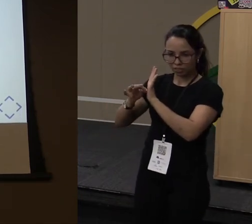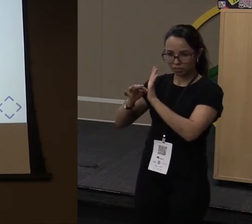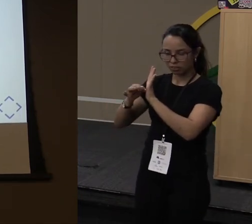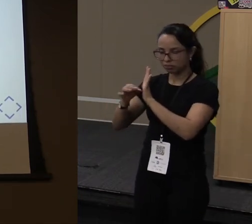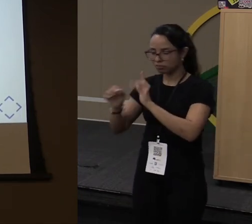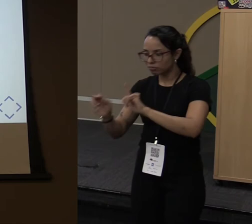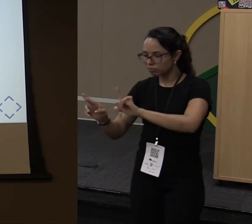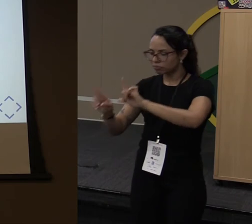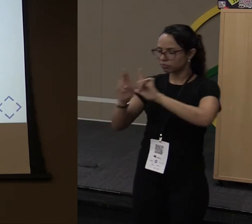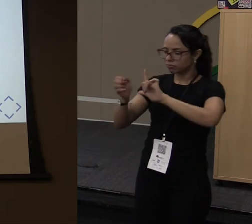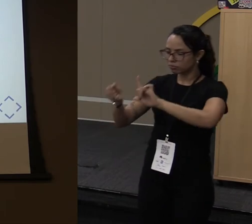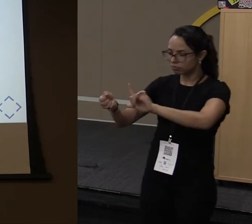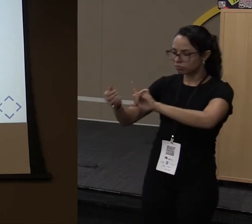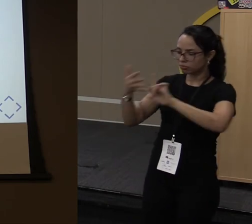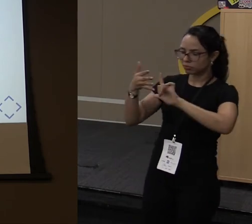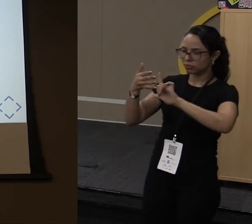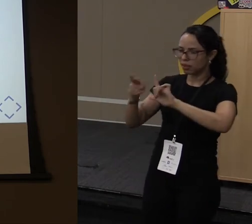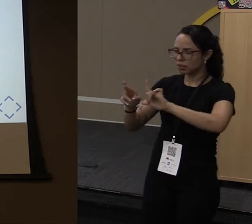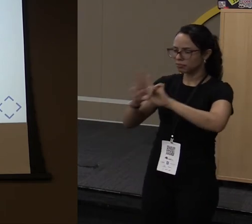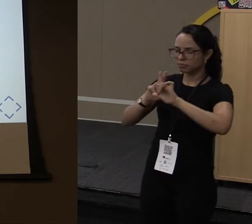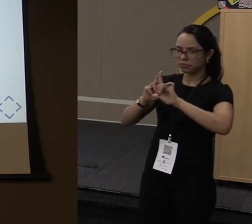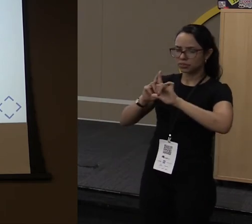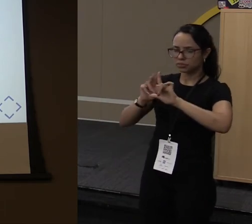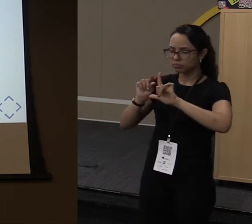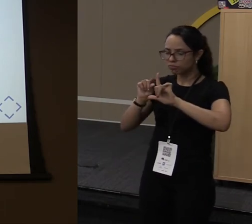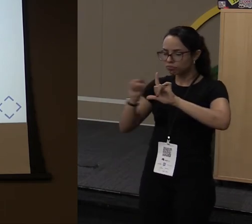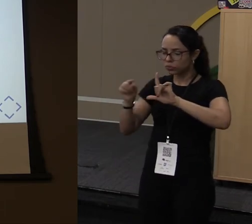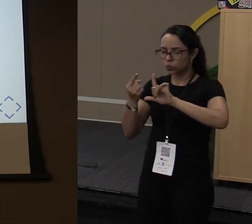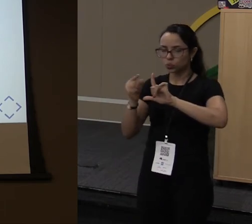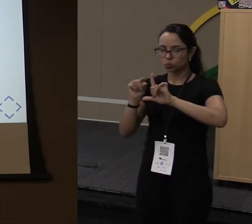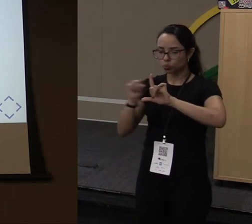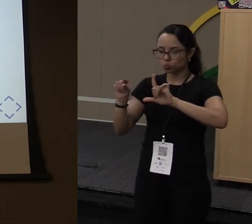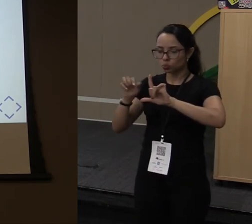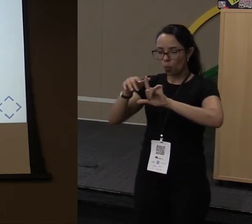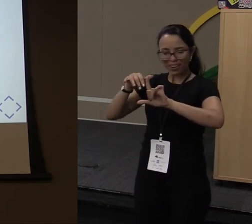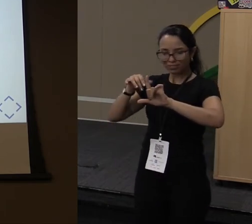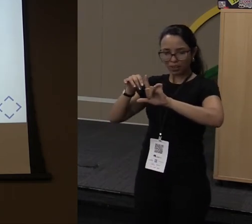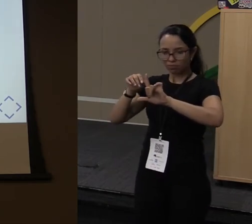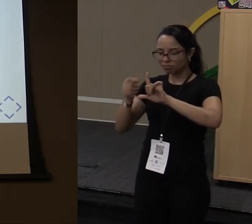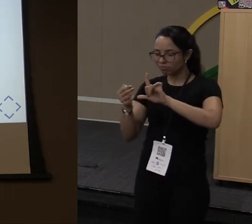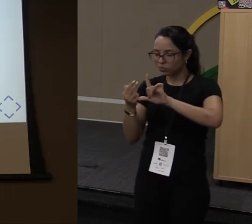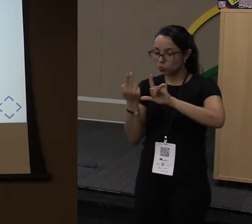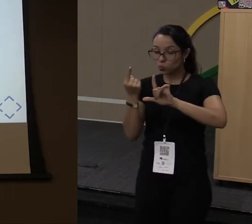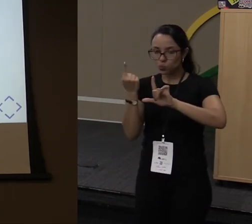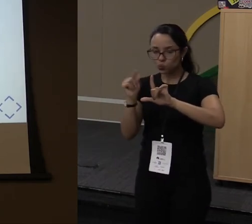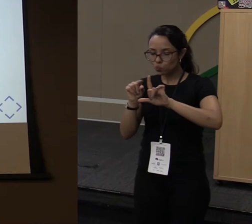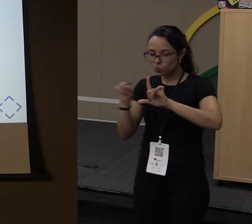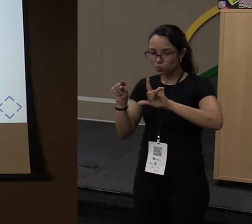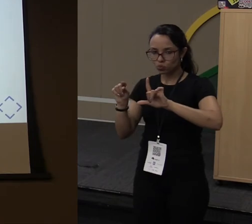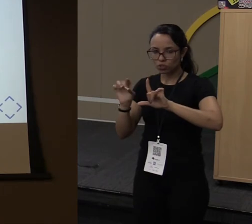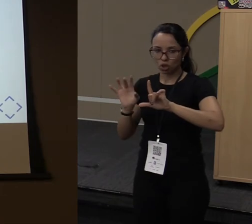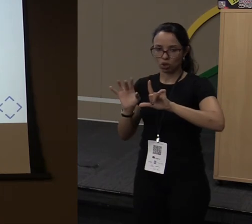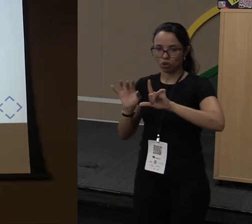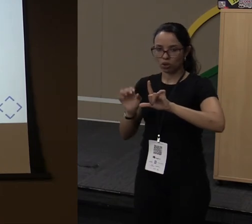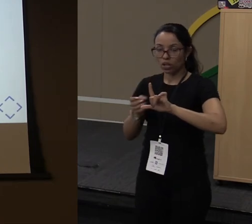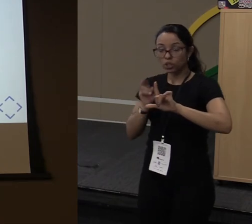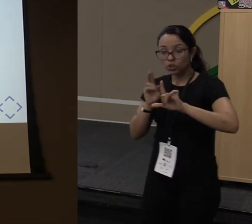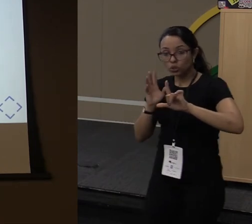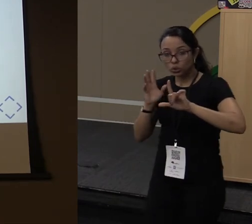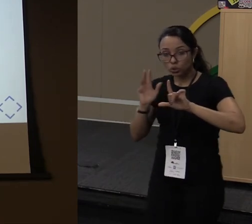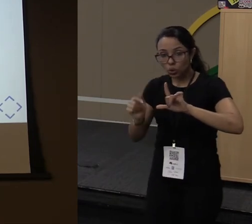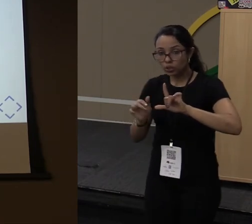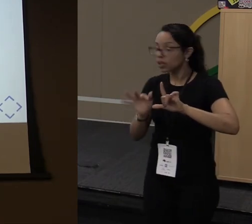arquivo ou uma lista e ele me retorna um strings. Então, todo stream, por default, ele não vai te retornar uma collection, tá?